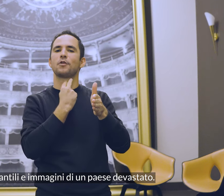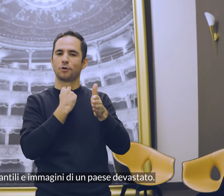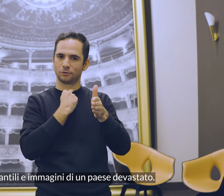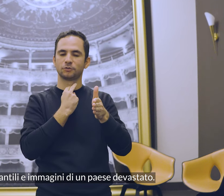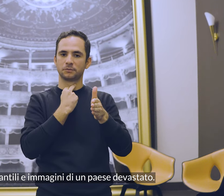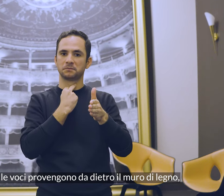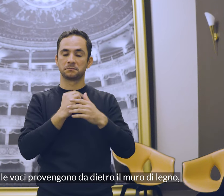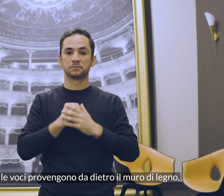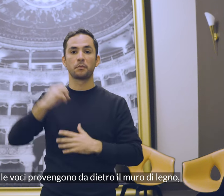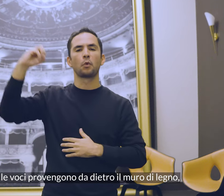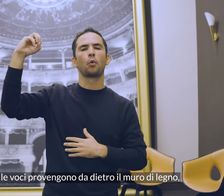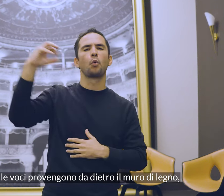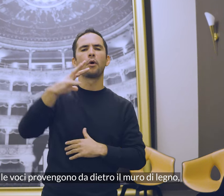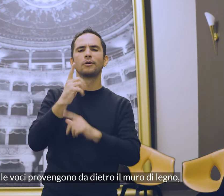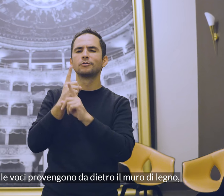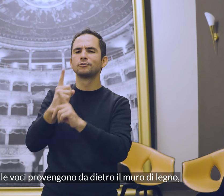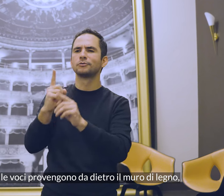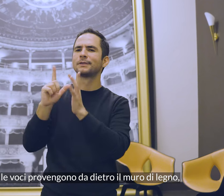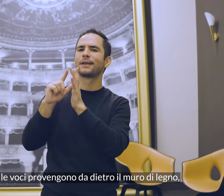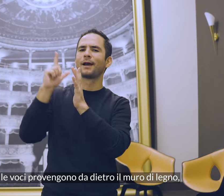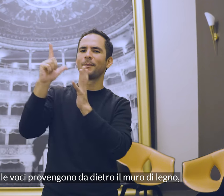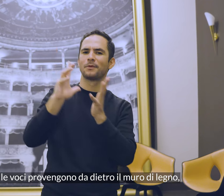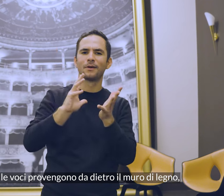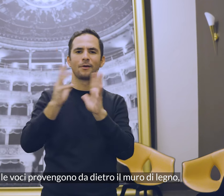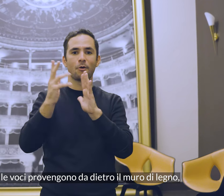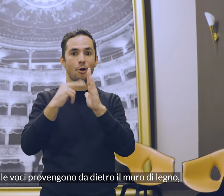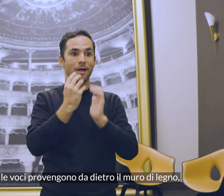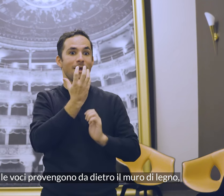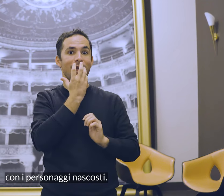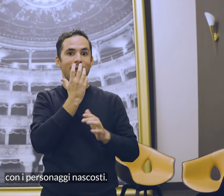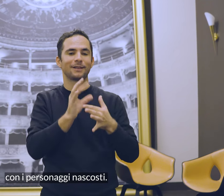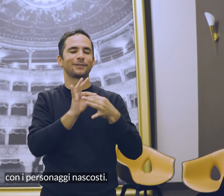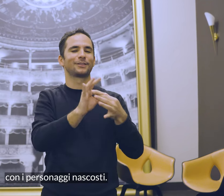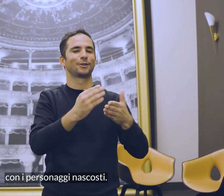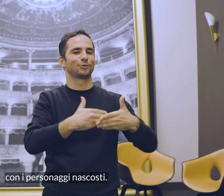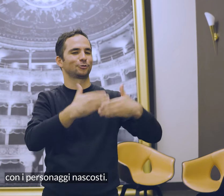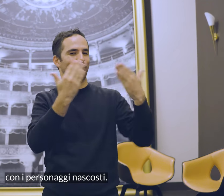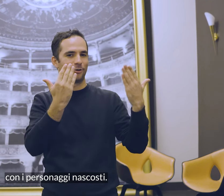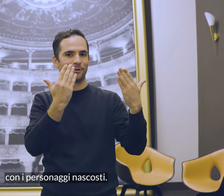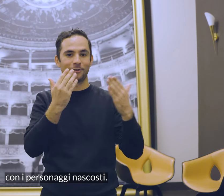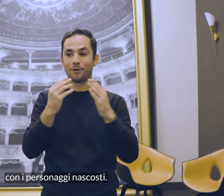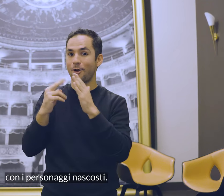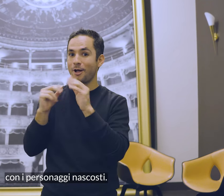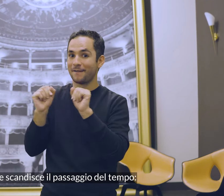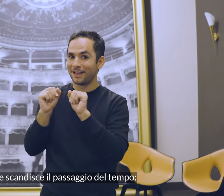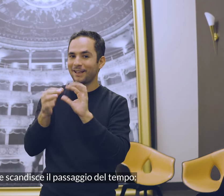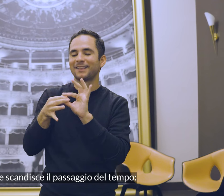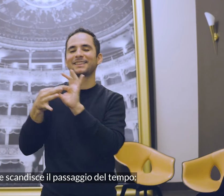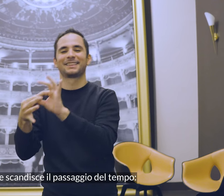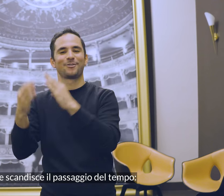In altri momenti, le voci provengono da dietro il muro di legno, con i personaggi nascosti. La luce scandisce